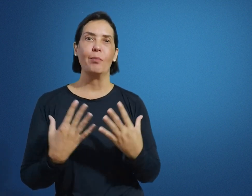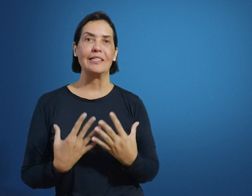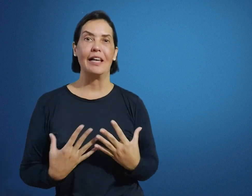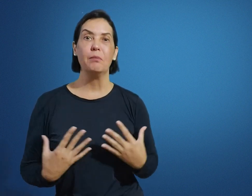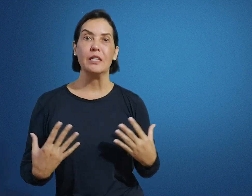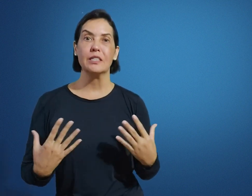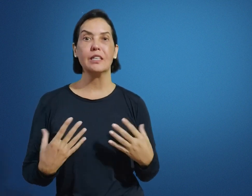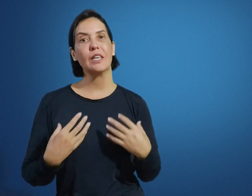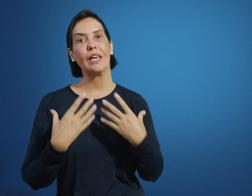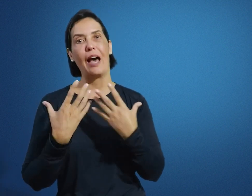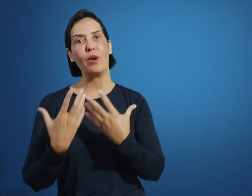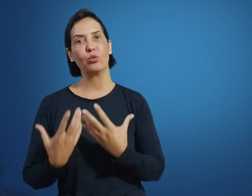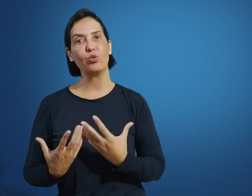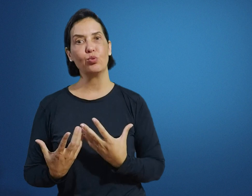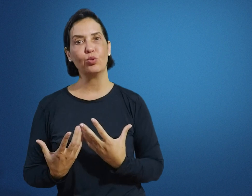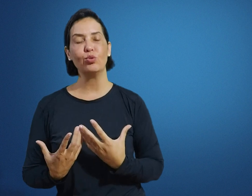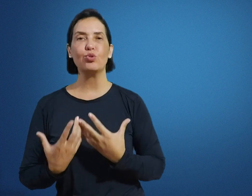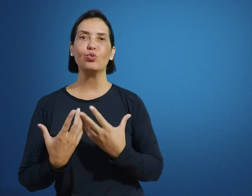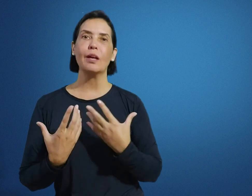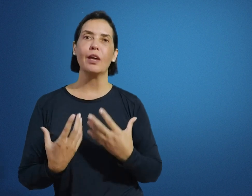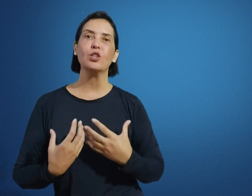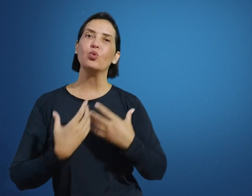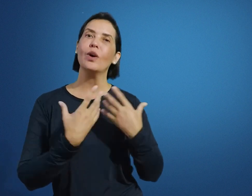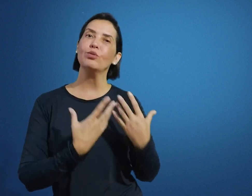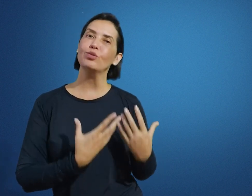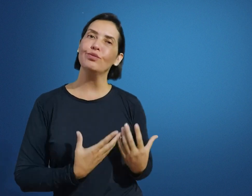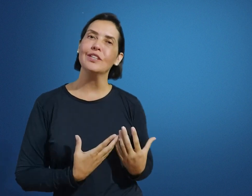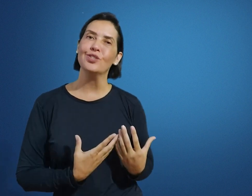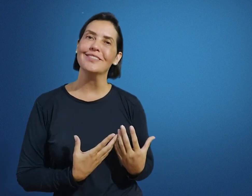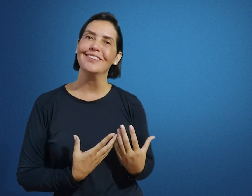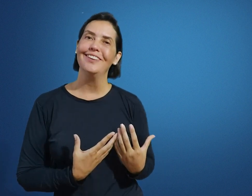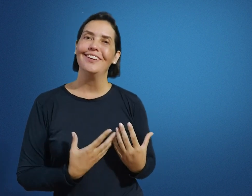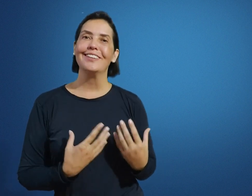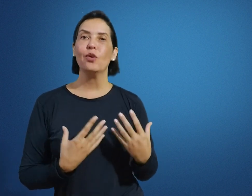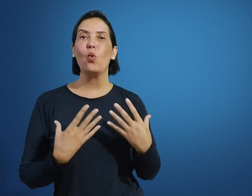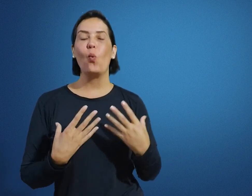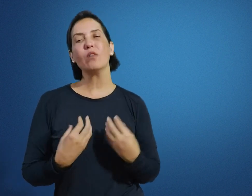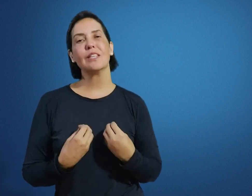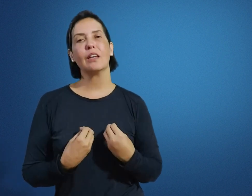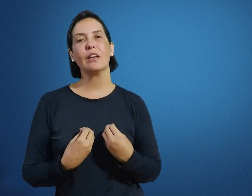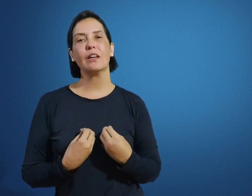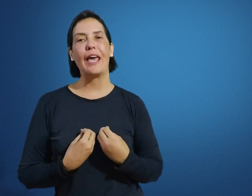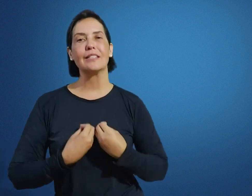É uma sala mista em que há o aluno surdo, juntamente com alunos ouvintes. Então, qual seria essa